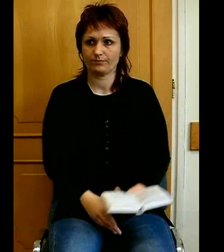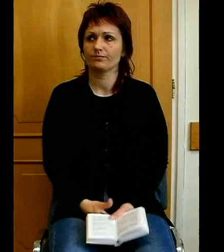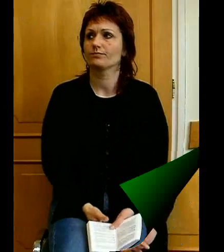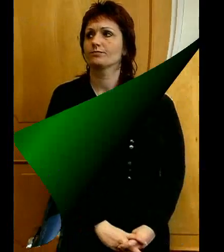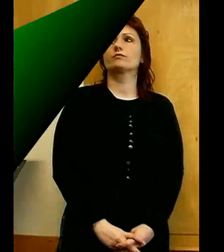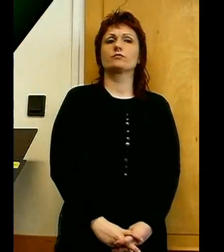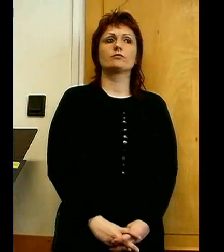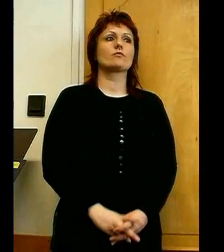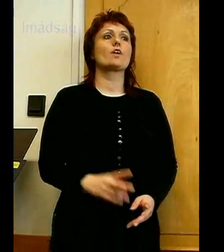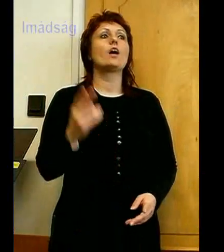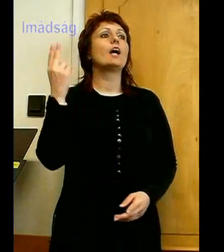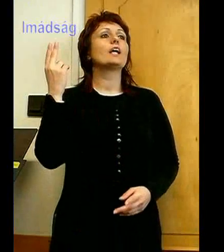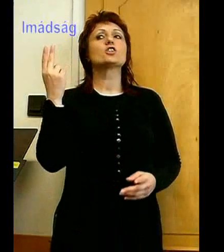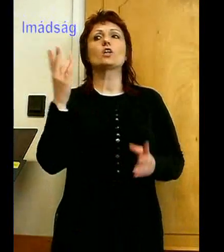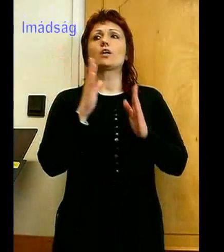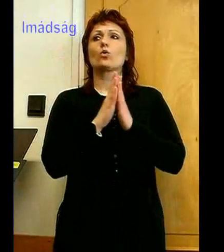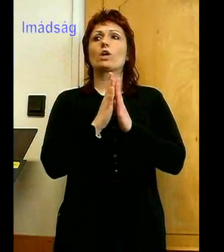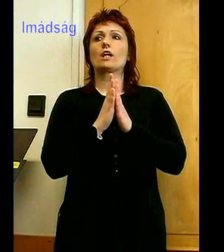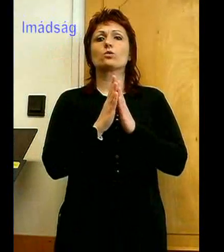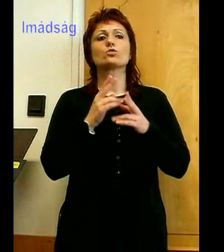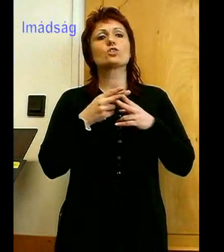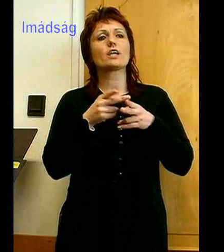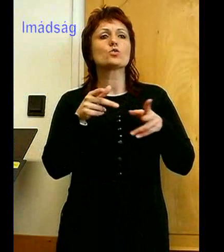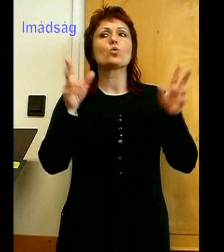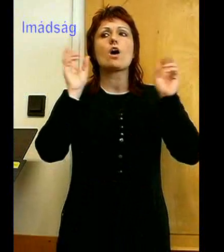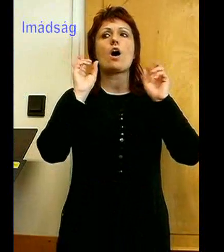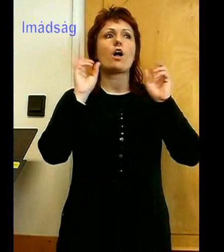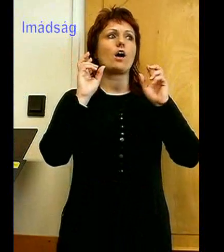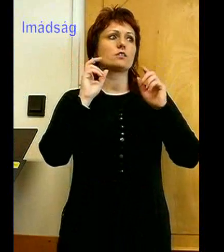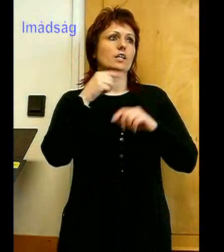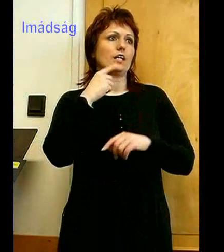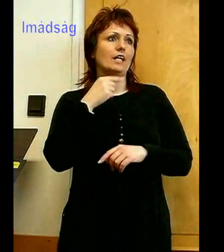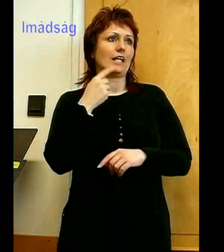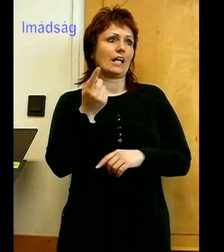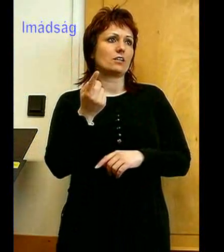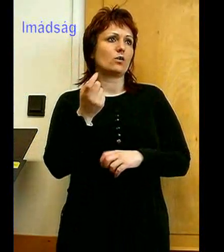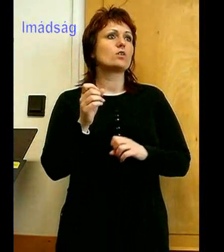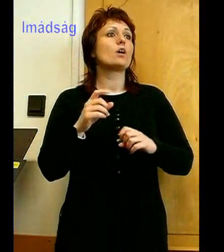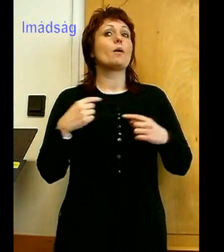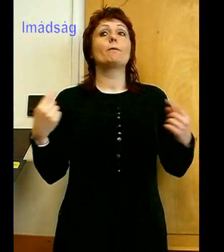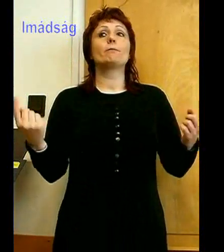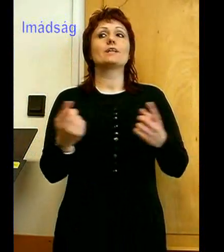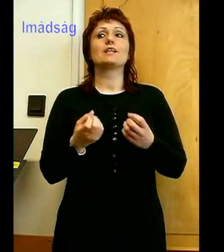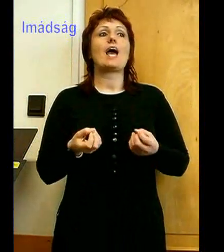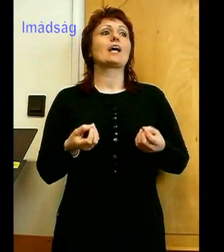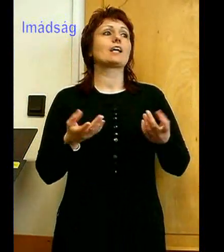Kérünk segíts úgy hallgatni a Te igédet, Hogy mind engedhessünk akaradnak, S